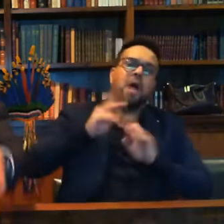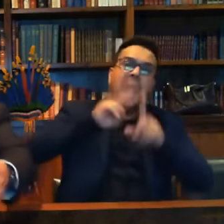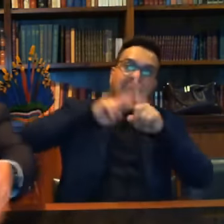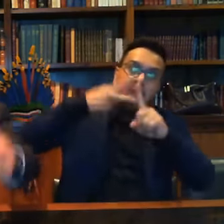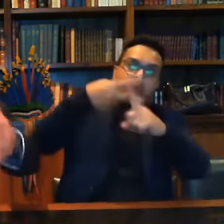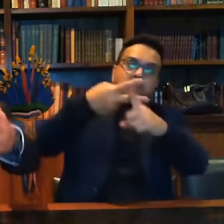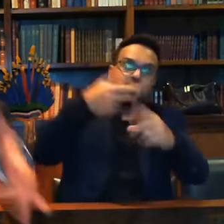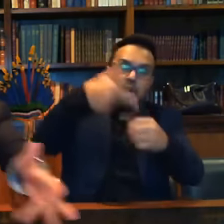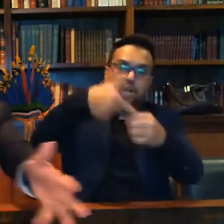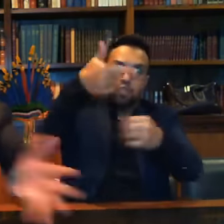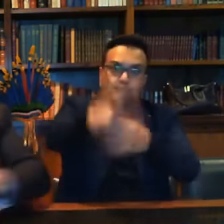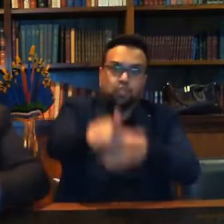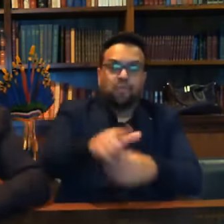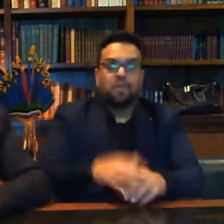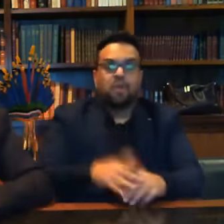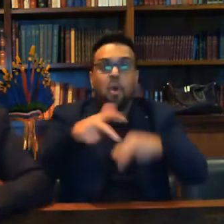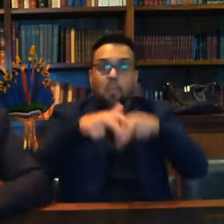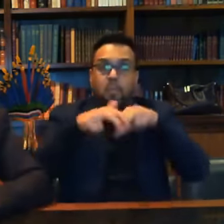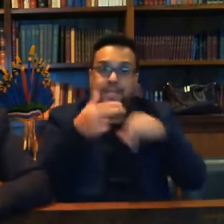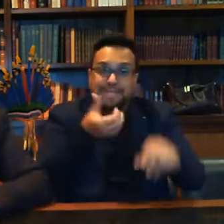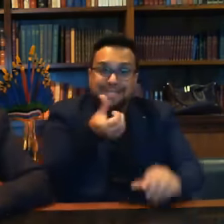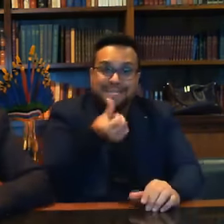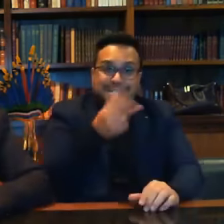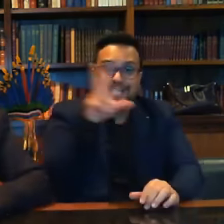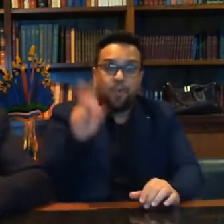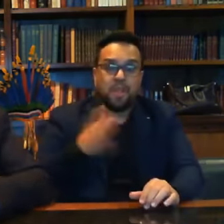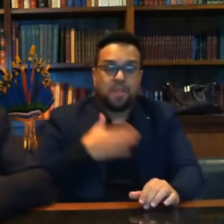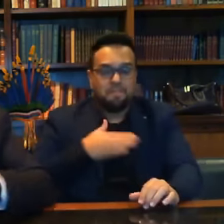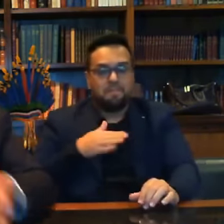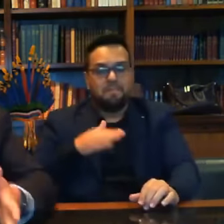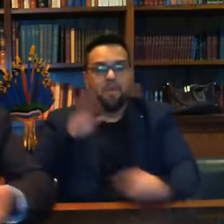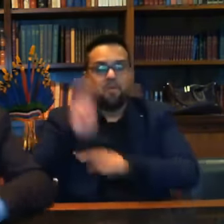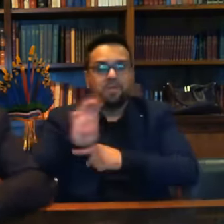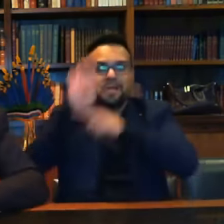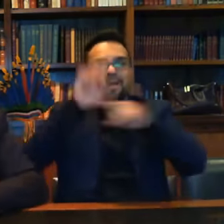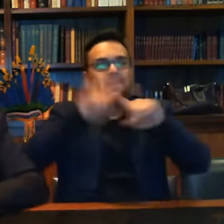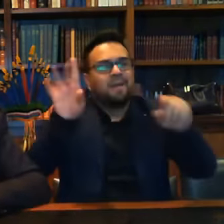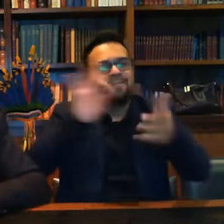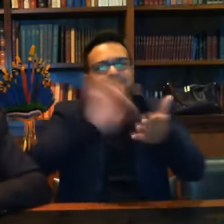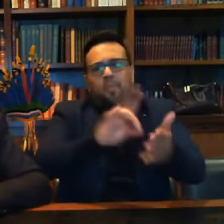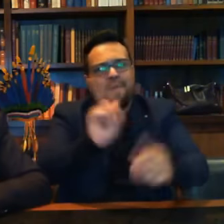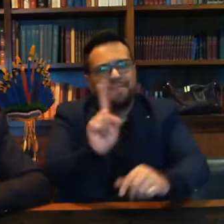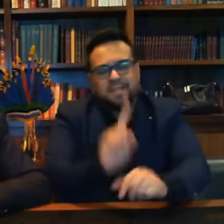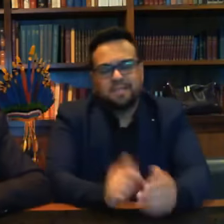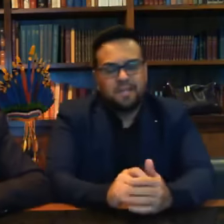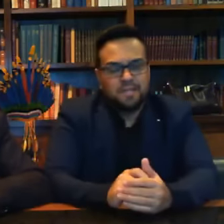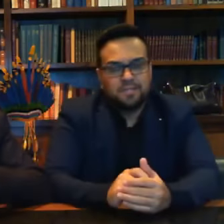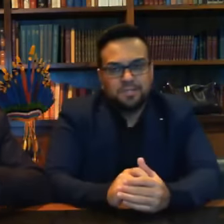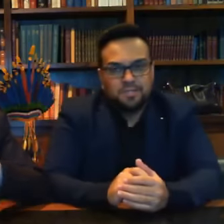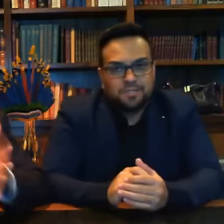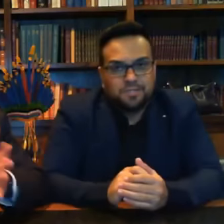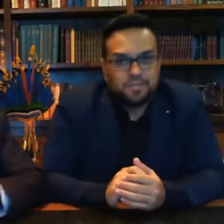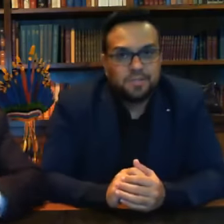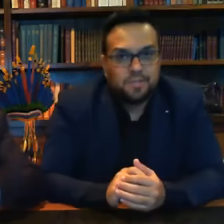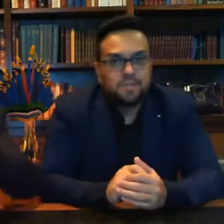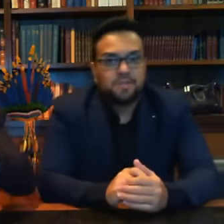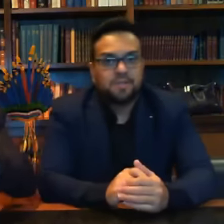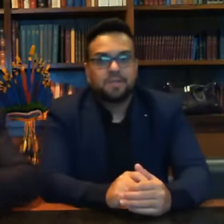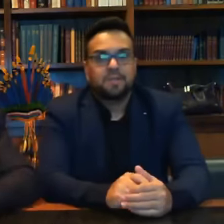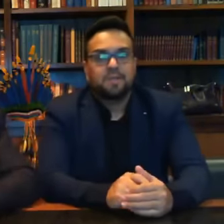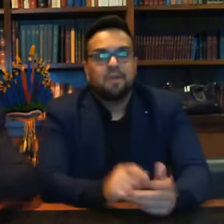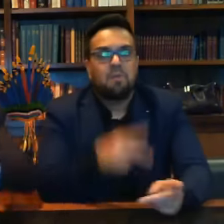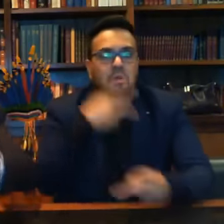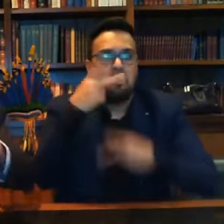por isso que está R 150 aqui no meu estado e a verdade não é essa faz essa onda toda para